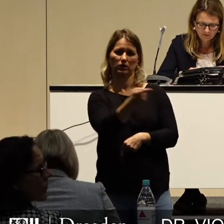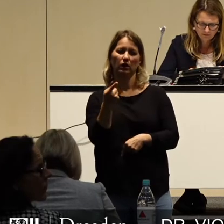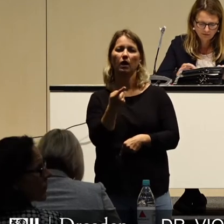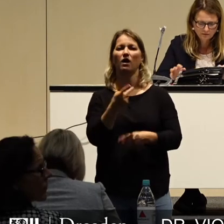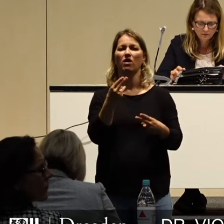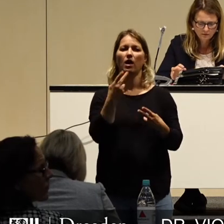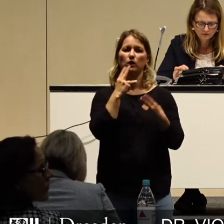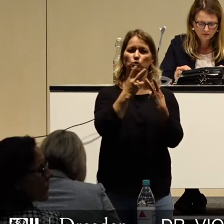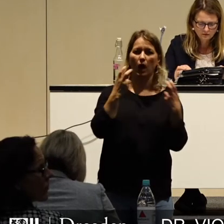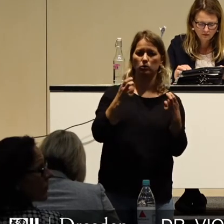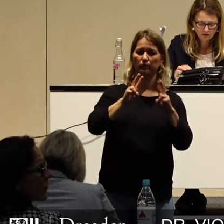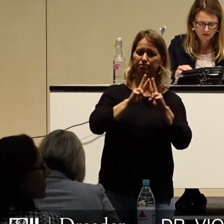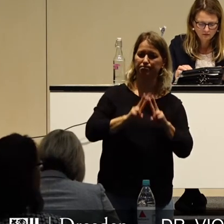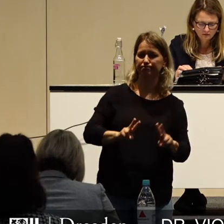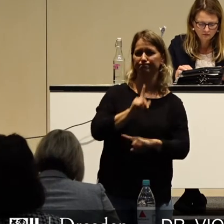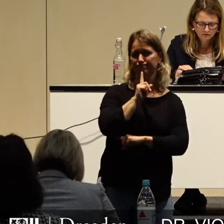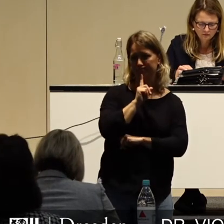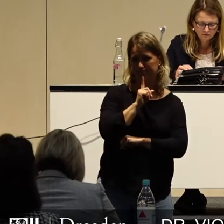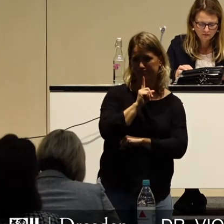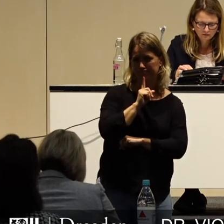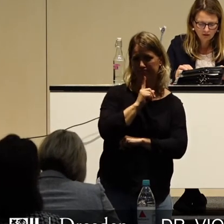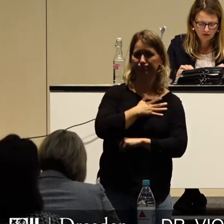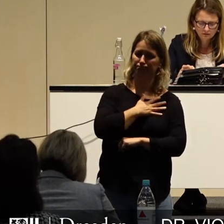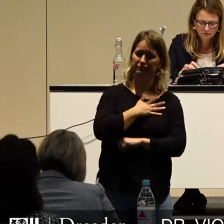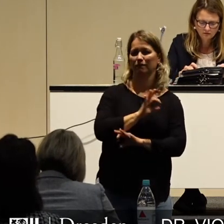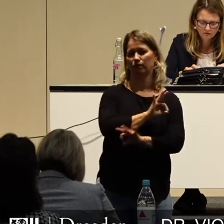Hause weinen. Leise. Vielen Dank.